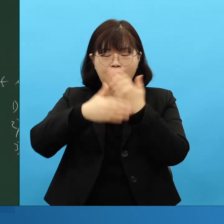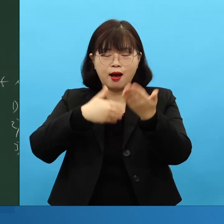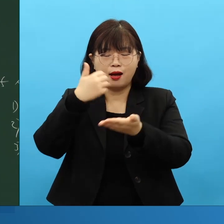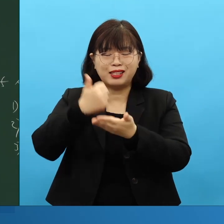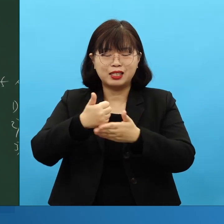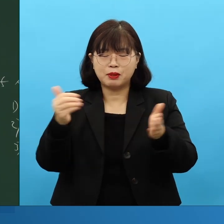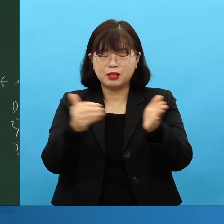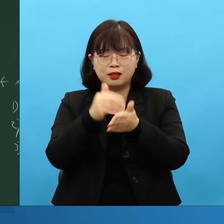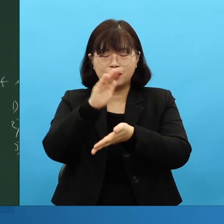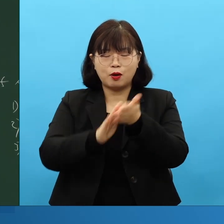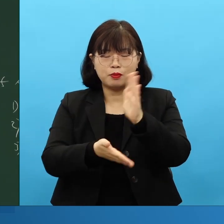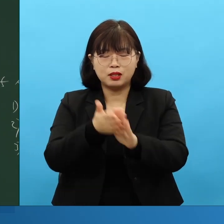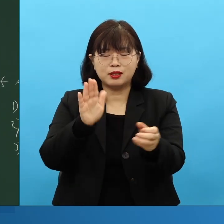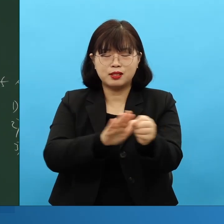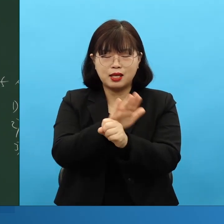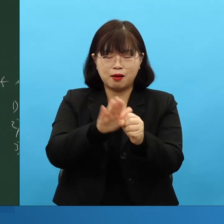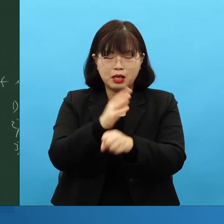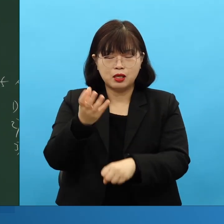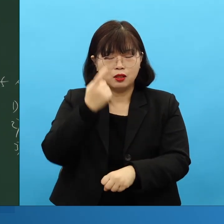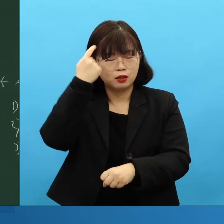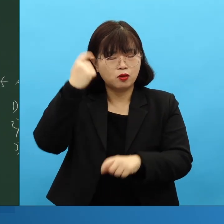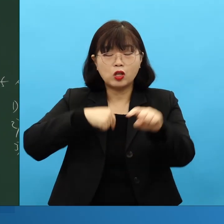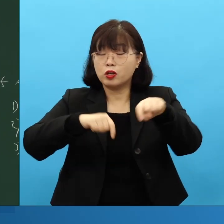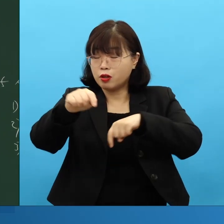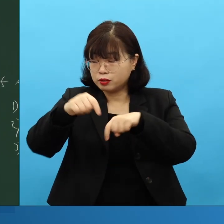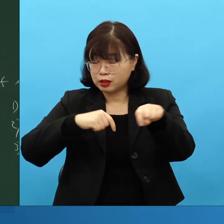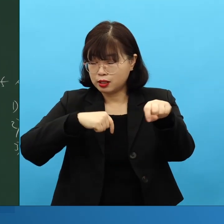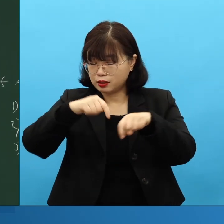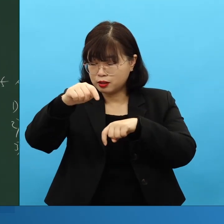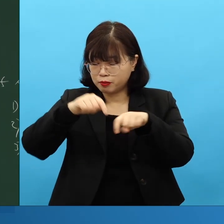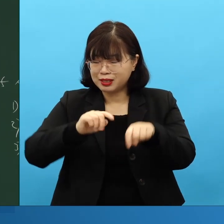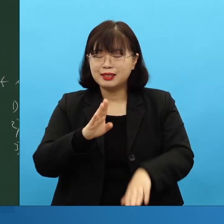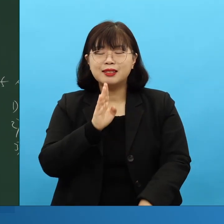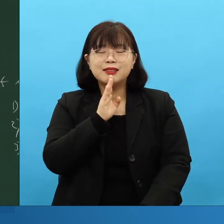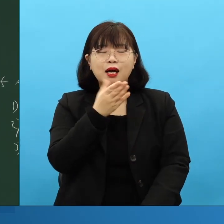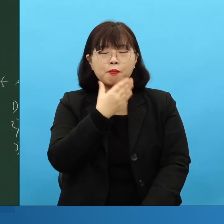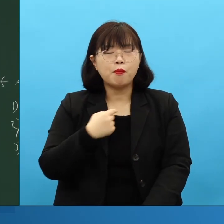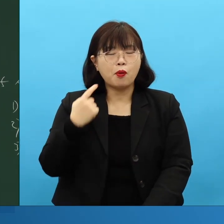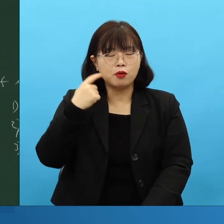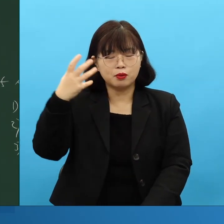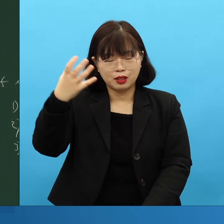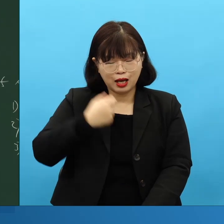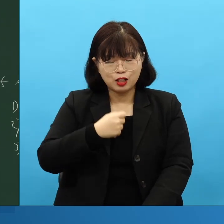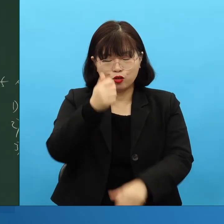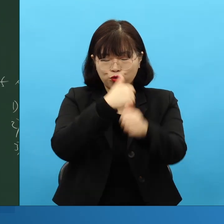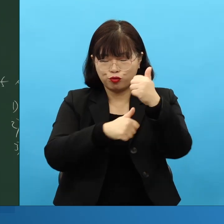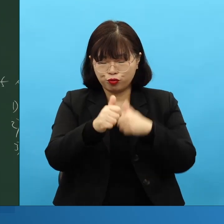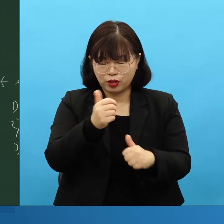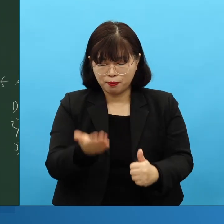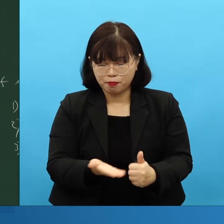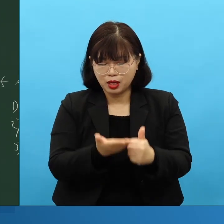할 때 성령님의 역사심이 찬복음으로 후대 키우는 모든 사명자들 위해